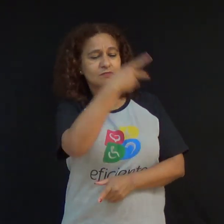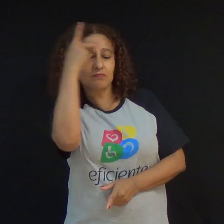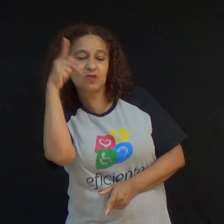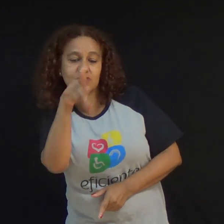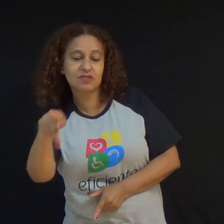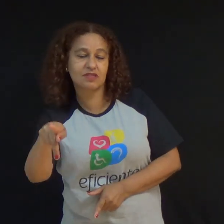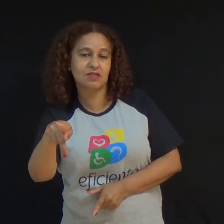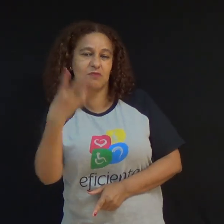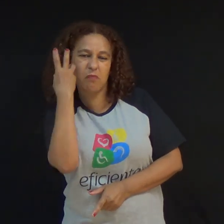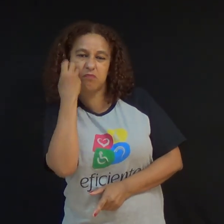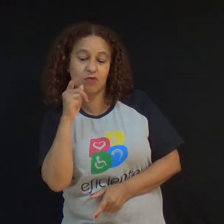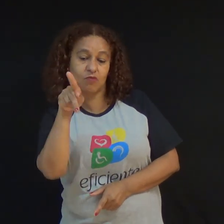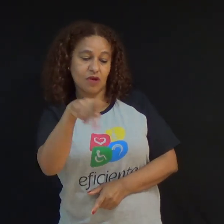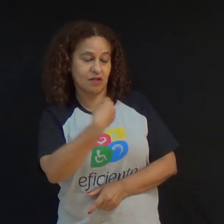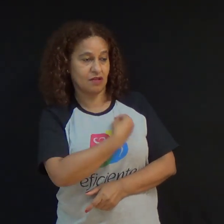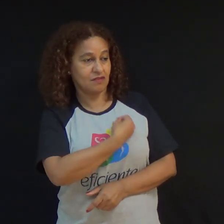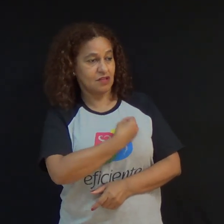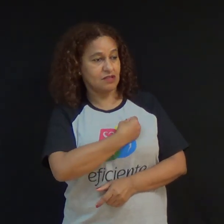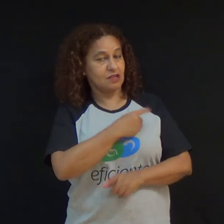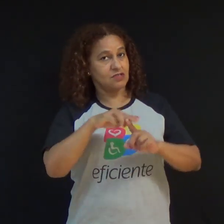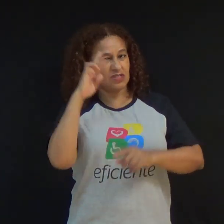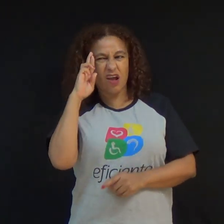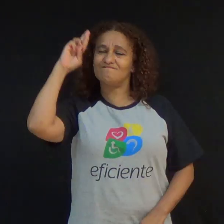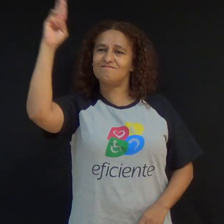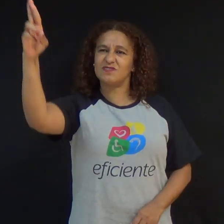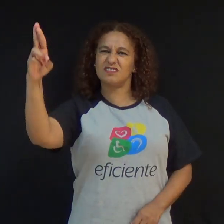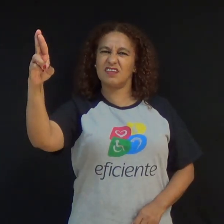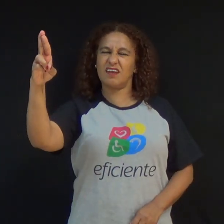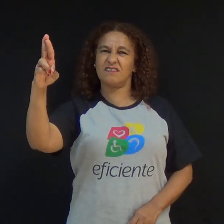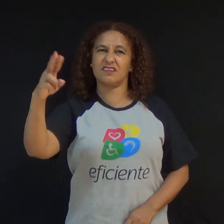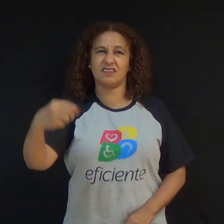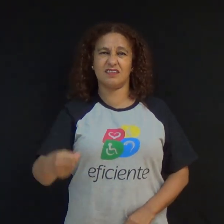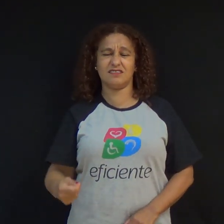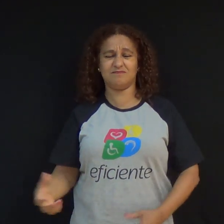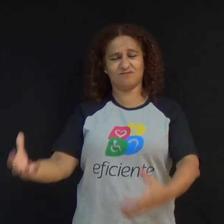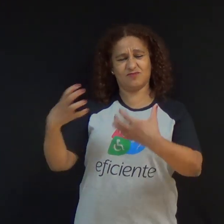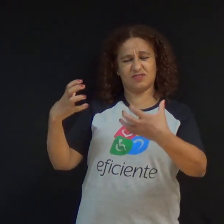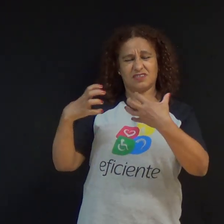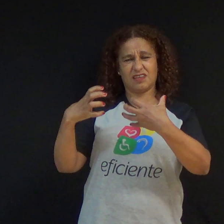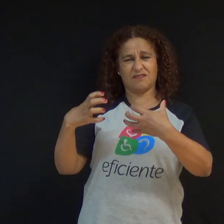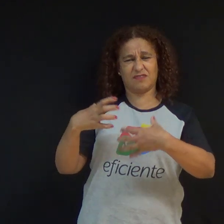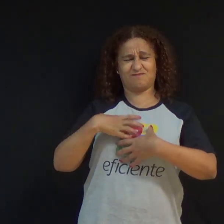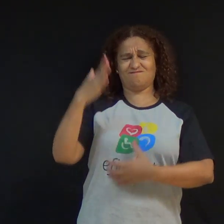Tive um chefe que gerou conflitos emocionais profundos em mim. Sempre tive uma autoestima elevada.